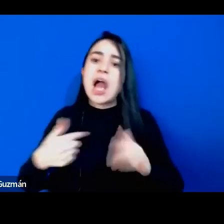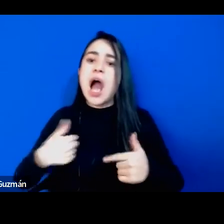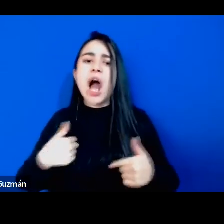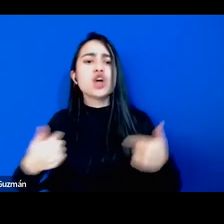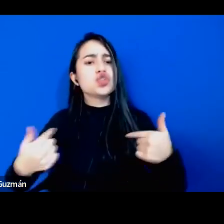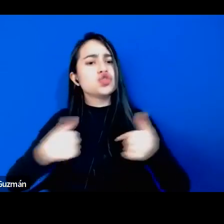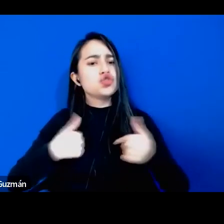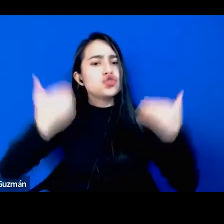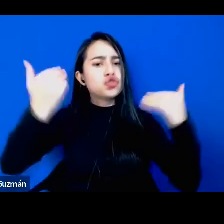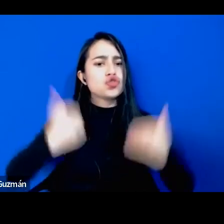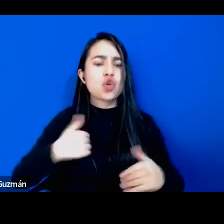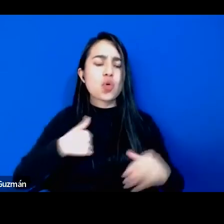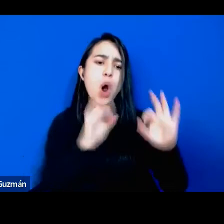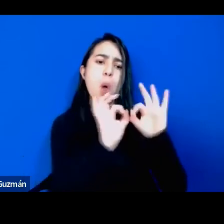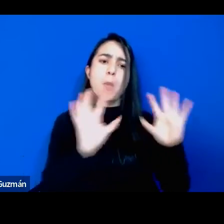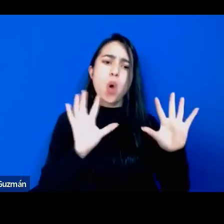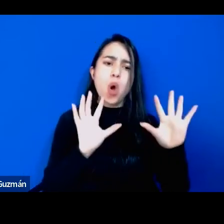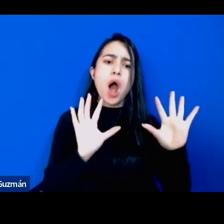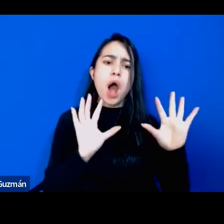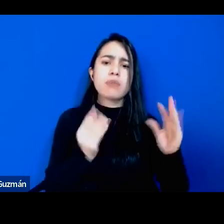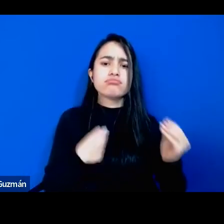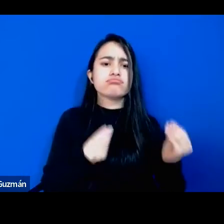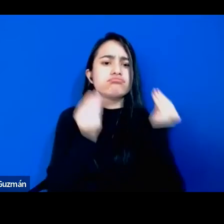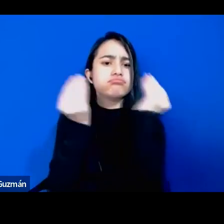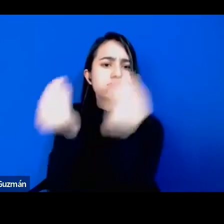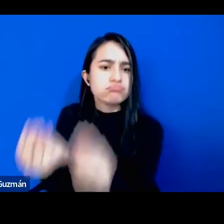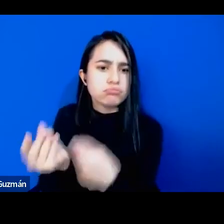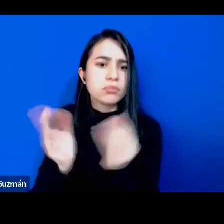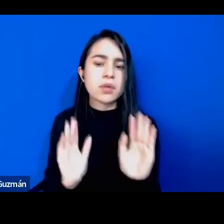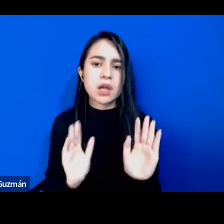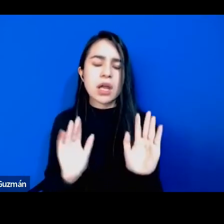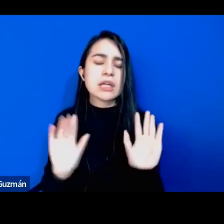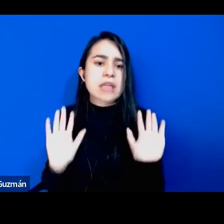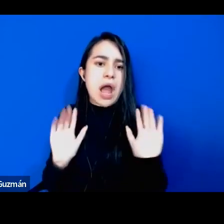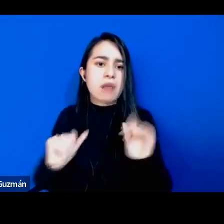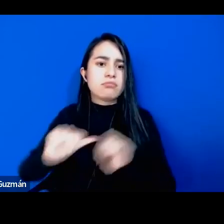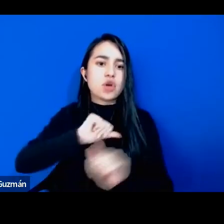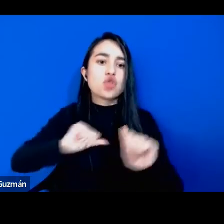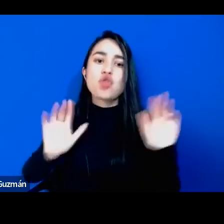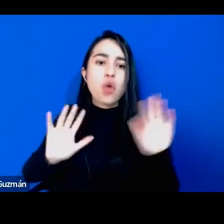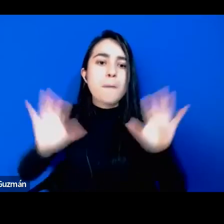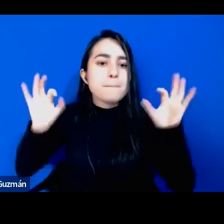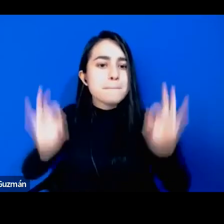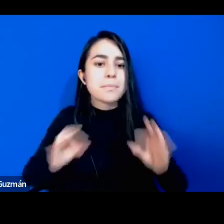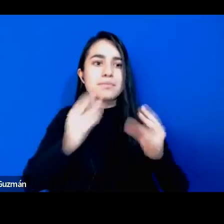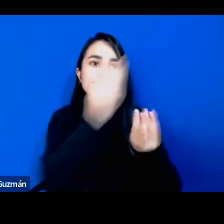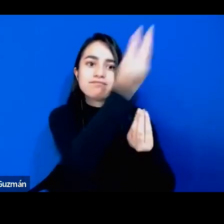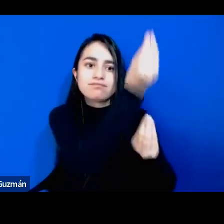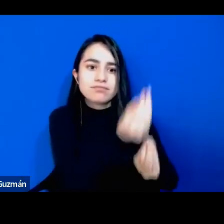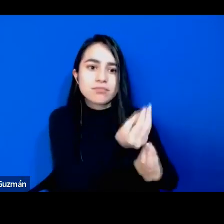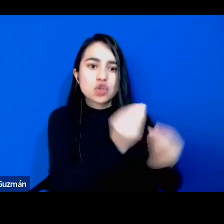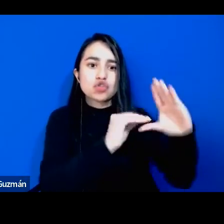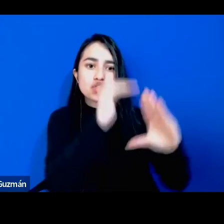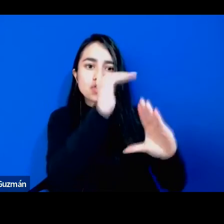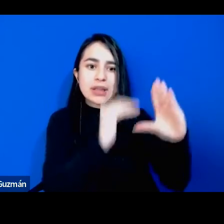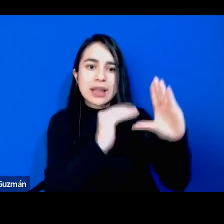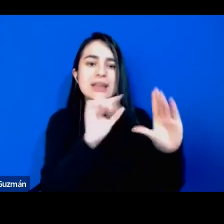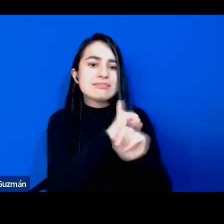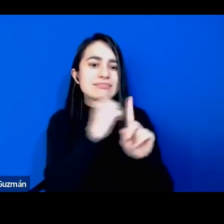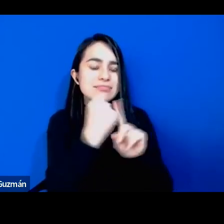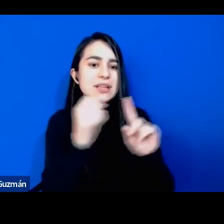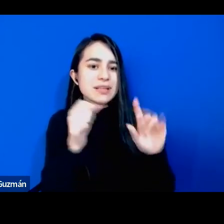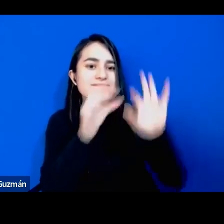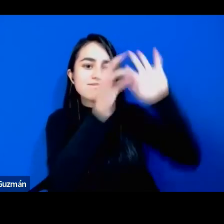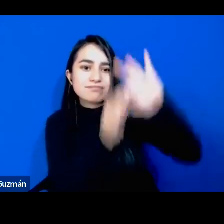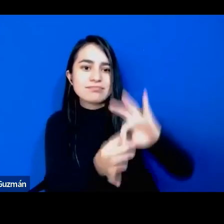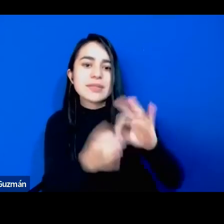cedo ciertos privilegios, aunque también, ¿no? Sino una lucha social que es estructural y sistémica. Me quedo ahí. Y